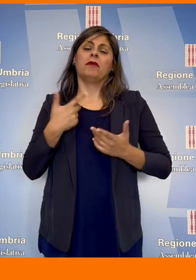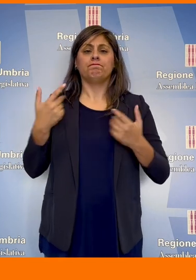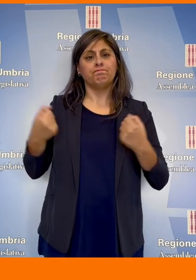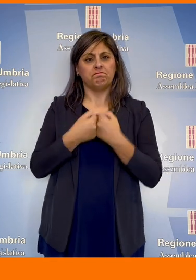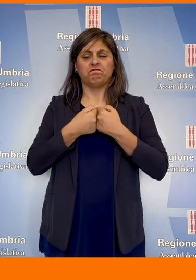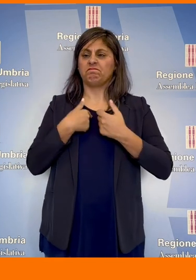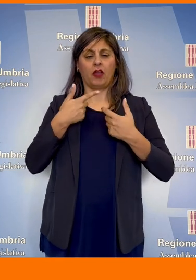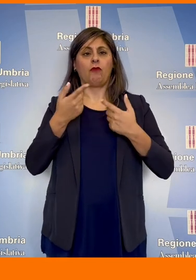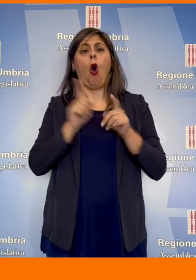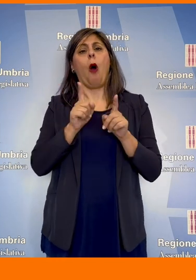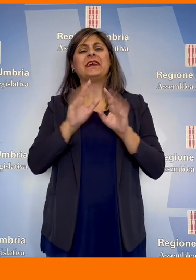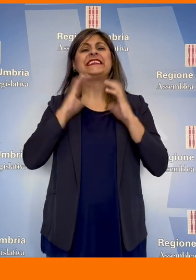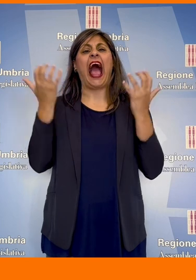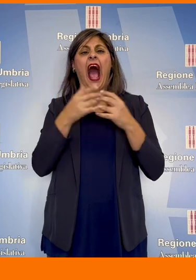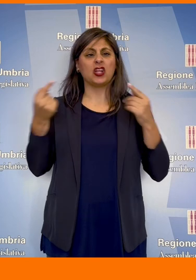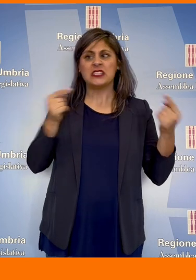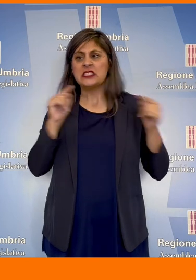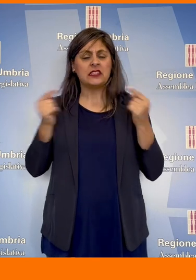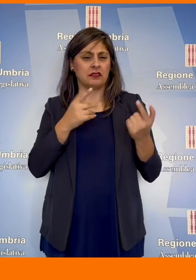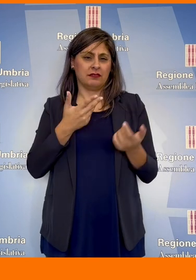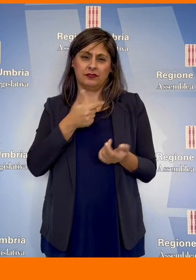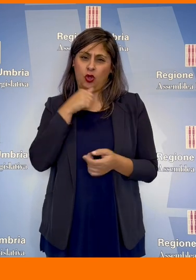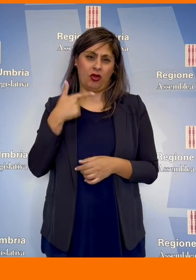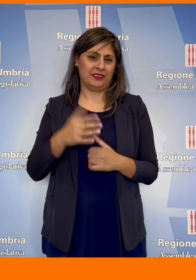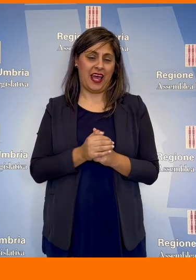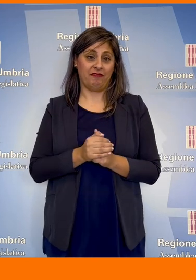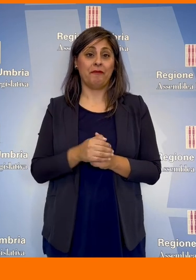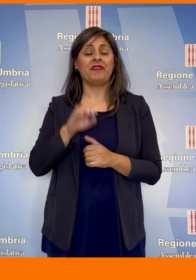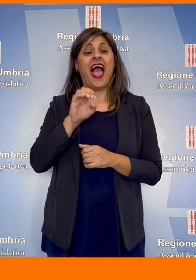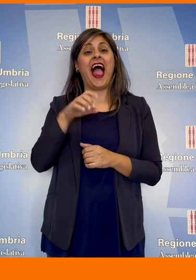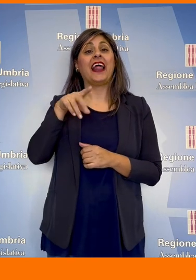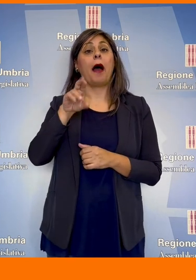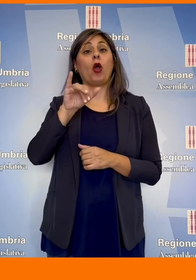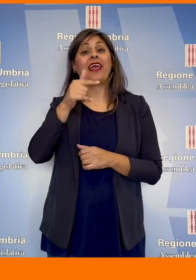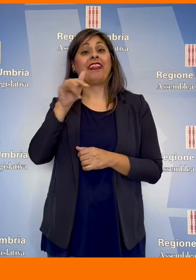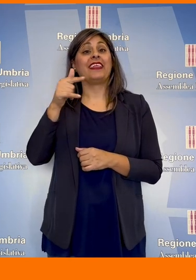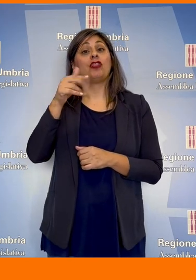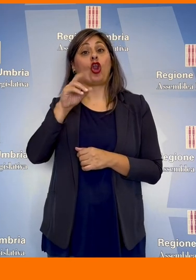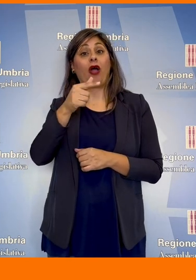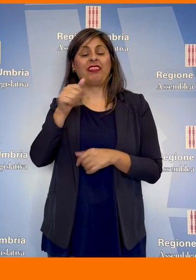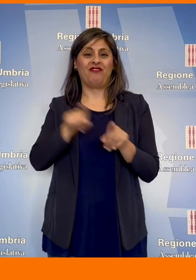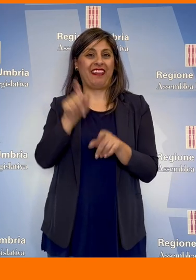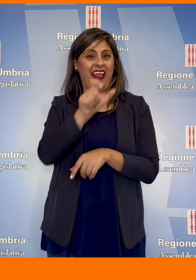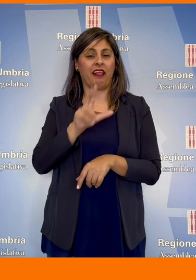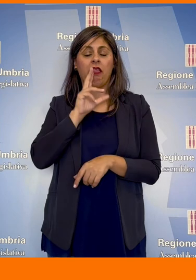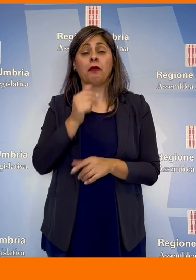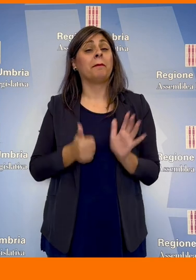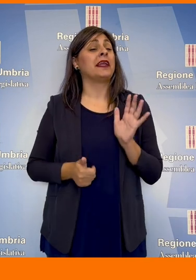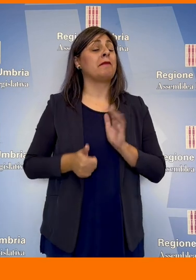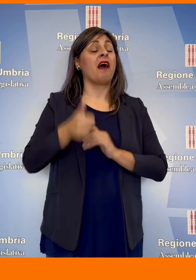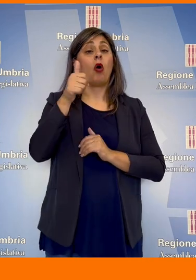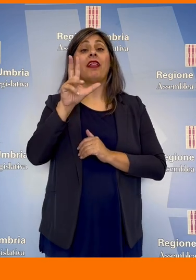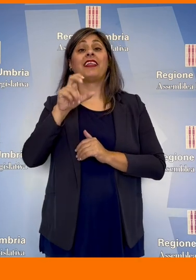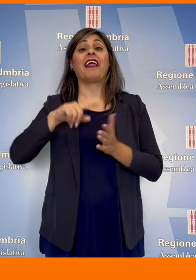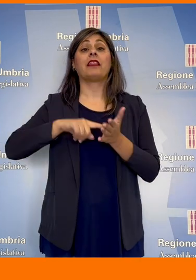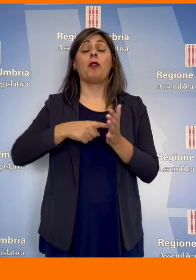contrapposto di curve da stadio. Elena Proietti Trotti, Fratelli d'Italia, ha sottolineato che per la prima volta ci sono